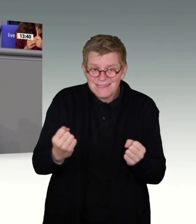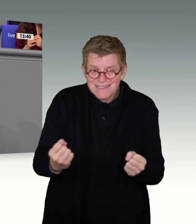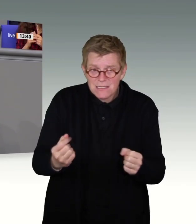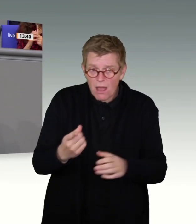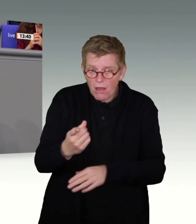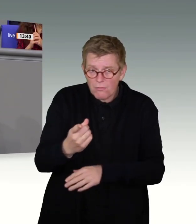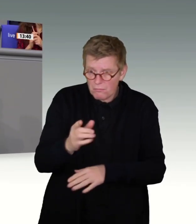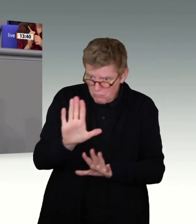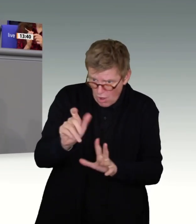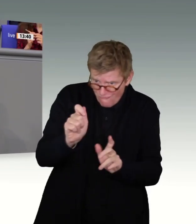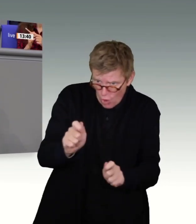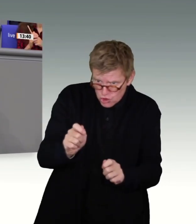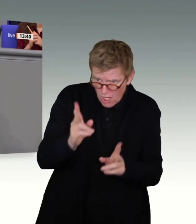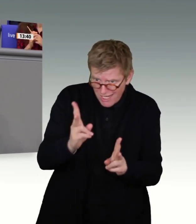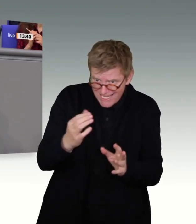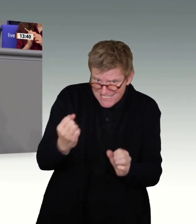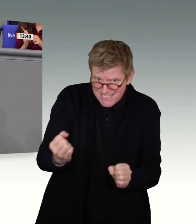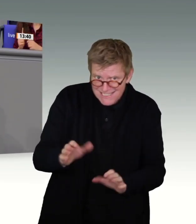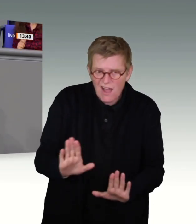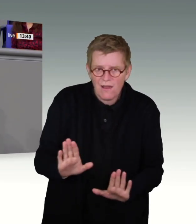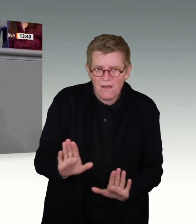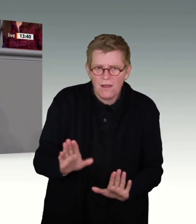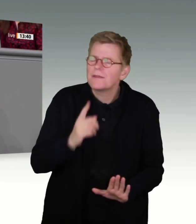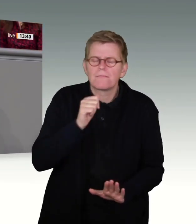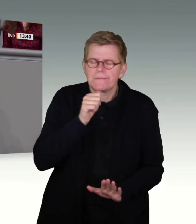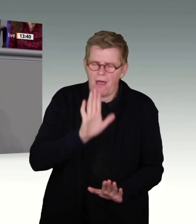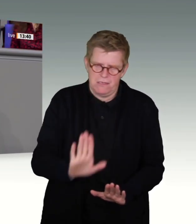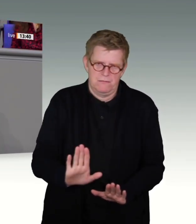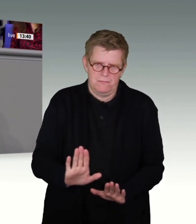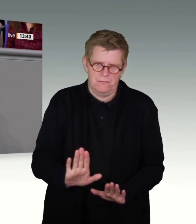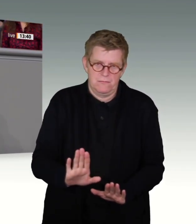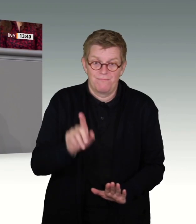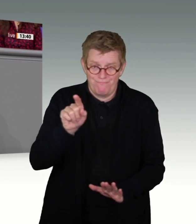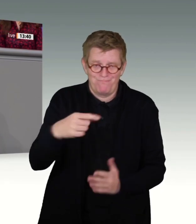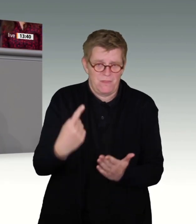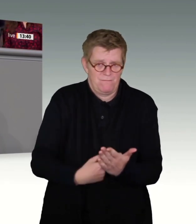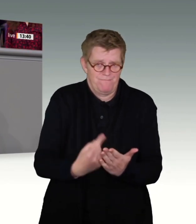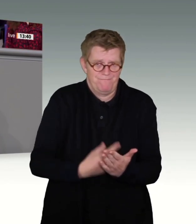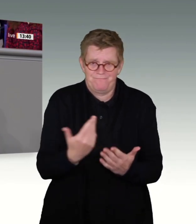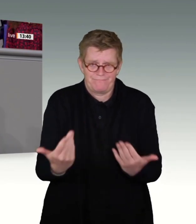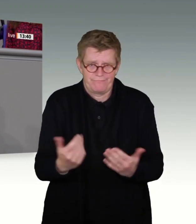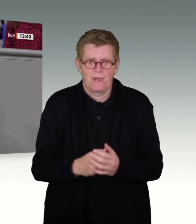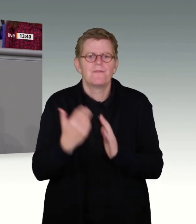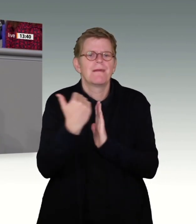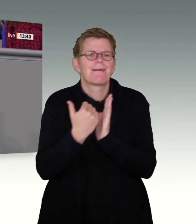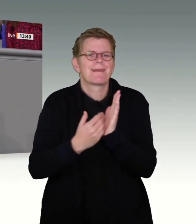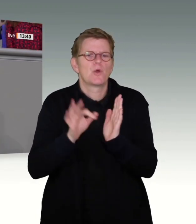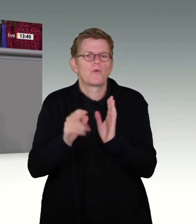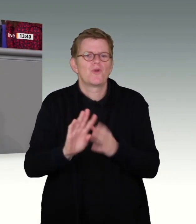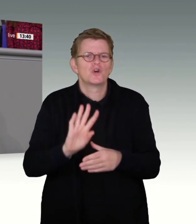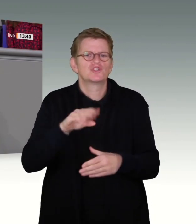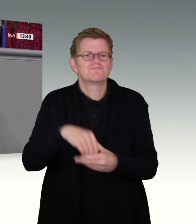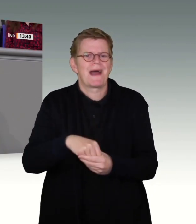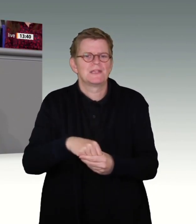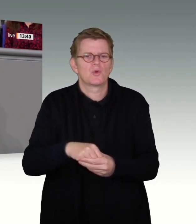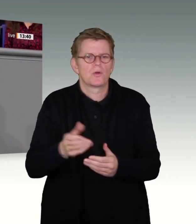vorschlagen, wie Sie behaupten? Ich sage nein. Sie fordern dazu auf, praxistaugliche Regelungen zur Speicherung